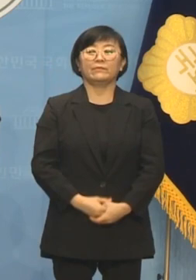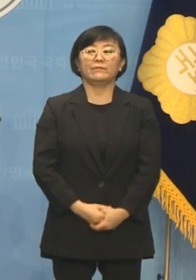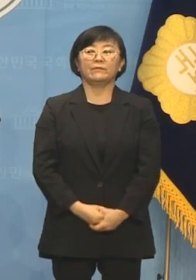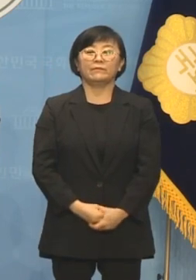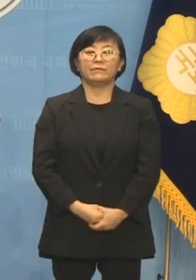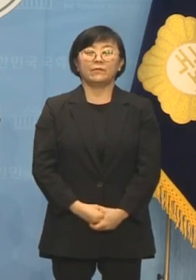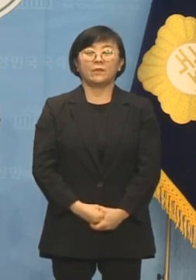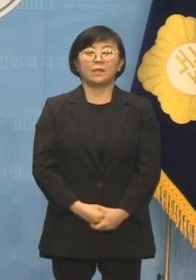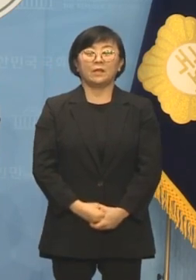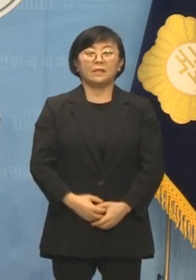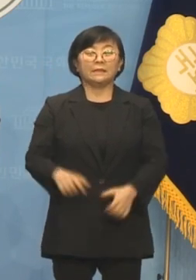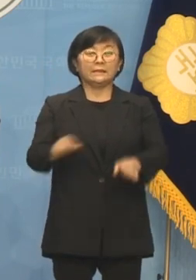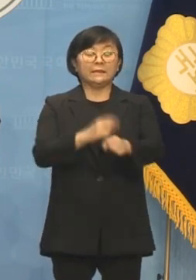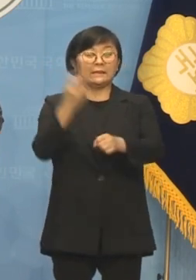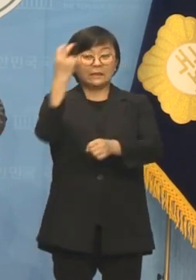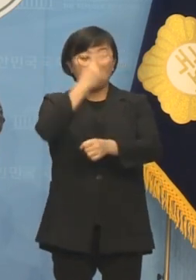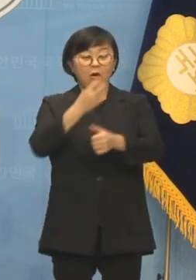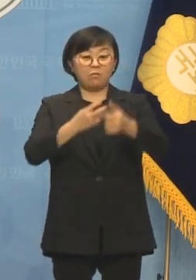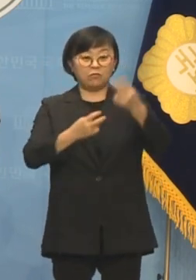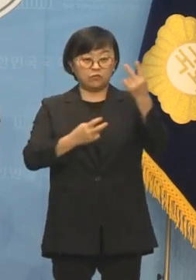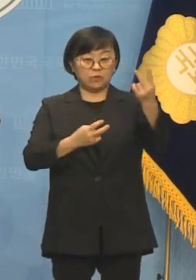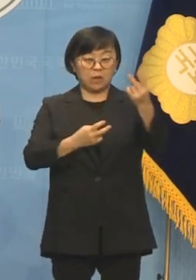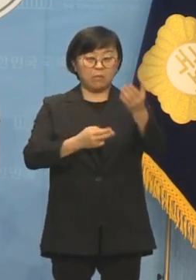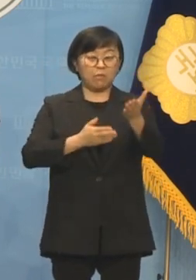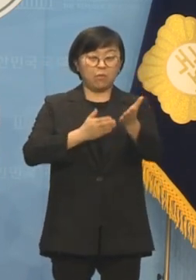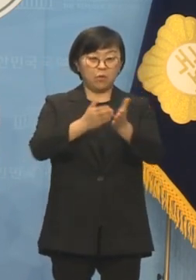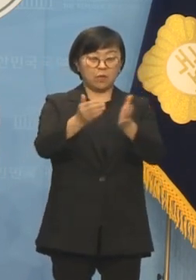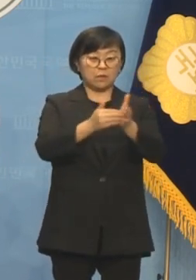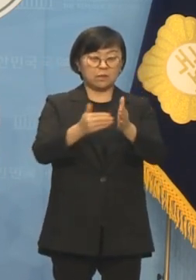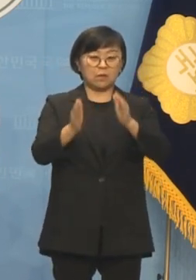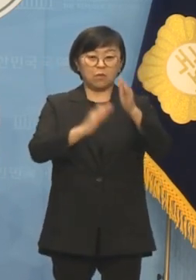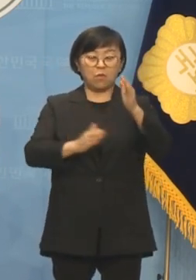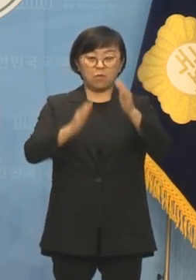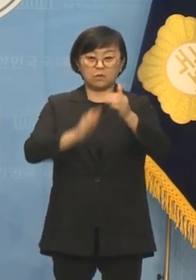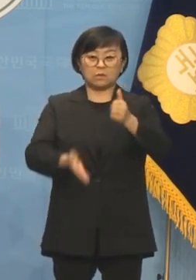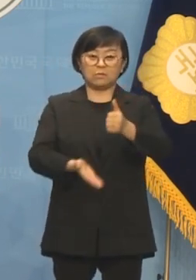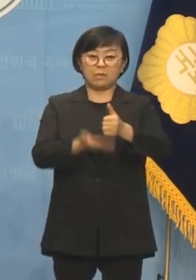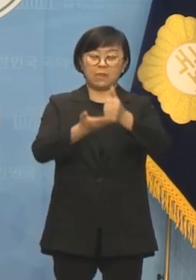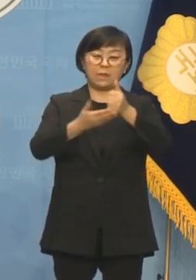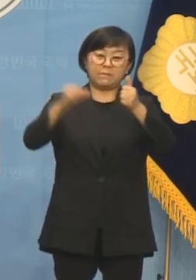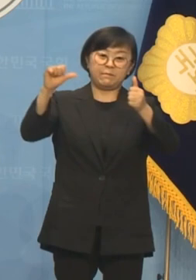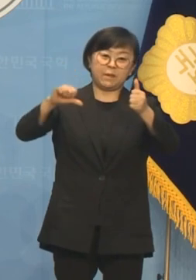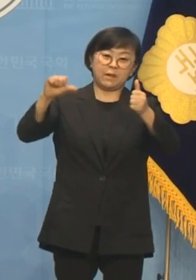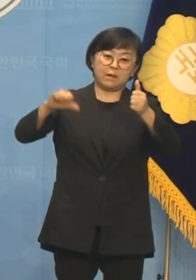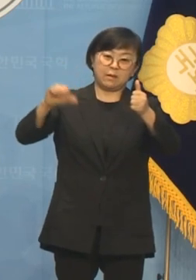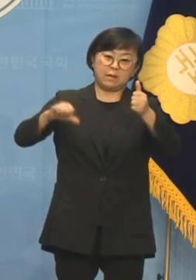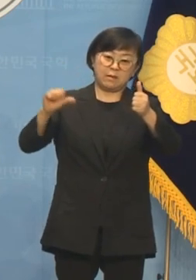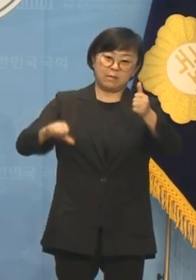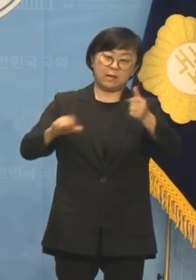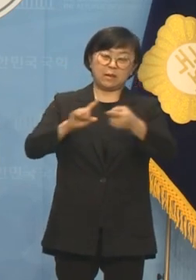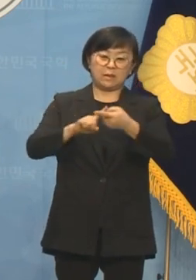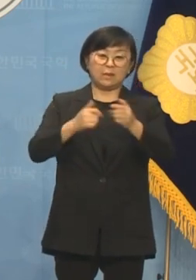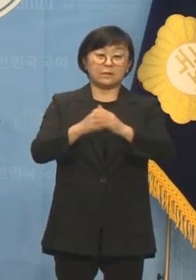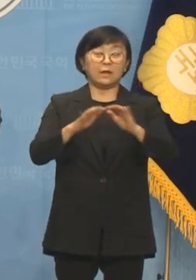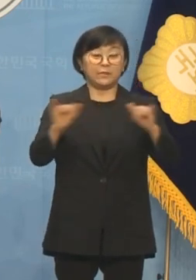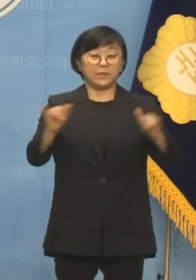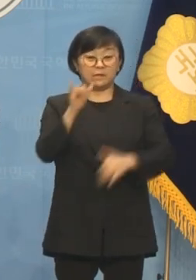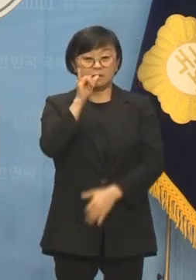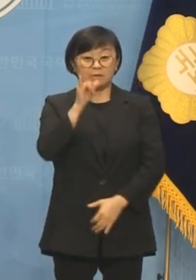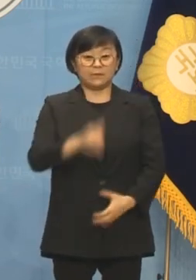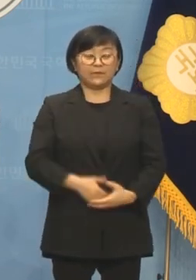쌍퉁검 제2표결이 끝나자마자 공천에서 줄줄이 탈락하고 있는 비융계 인사들을 보면